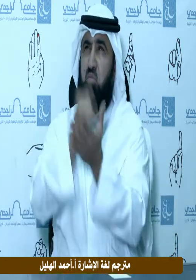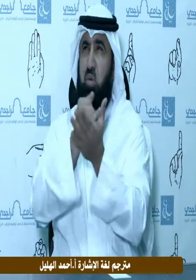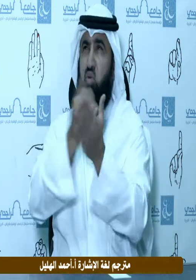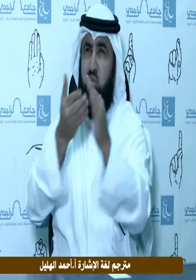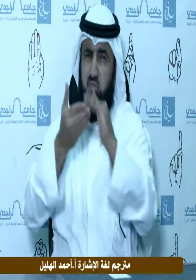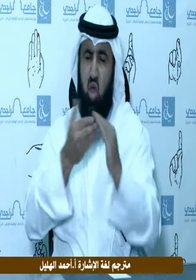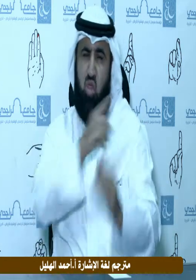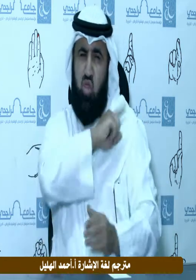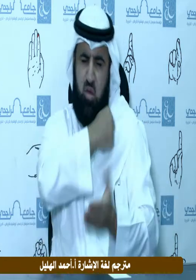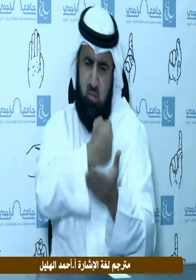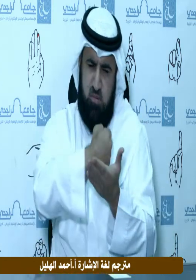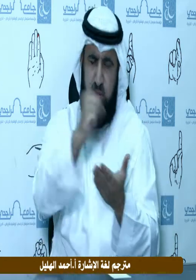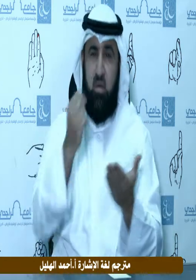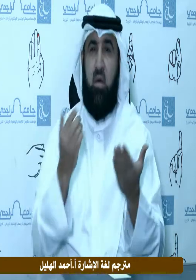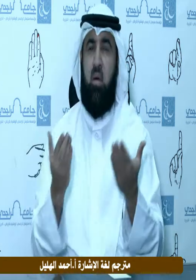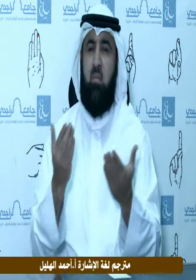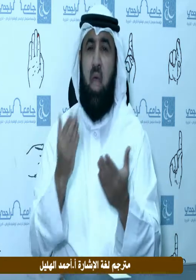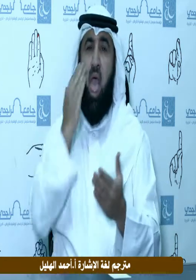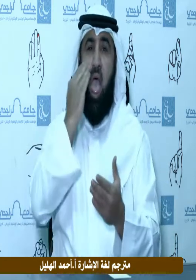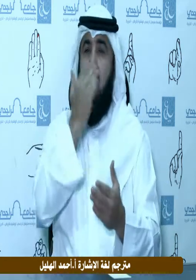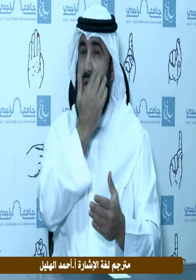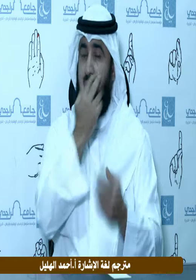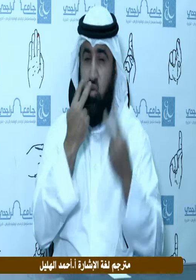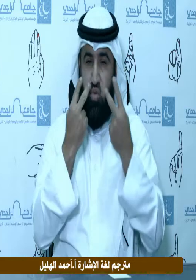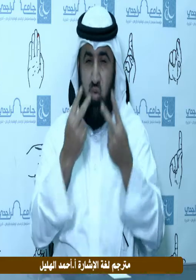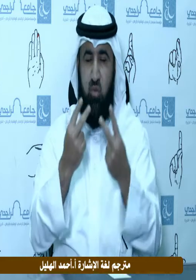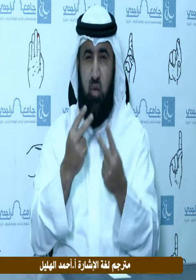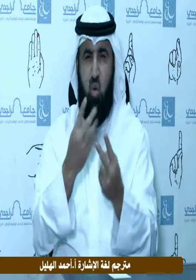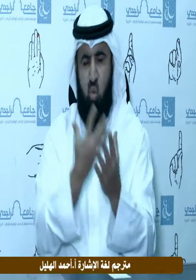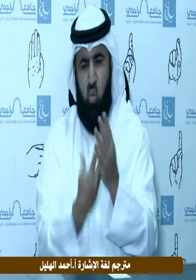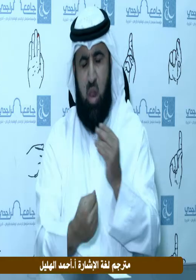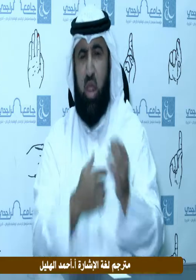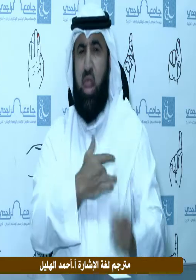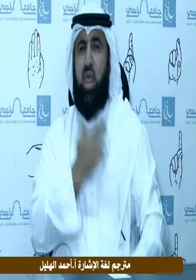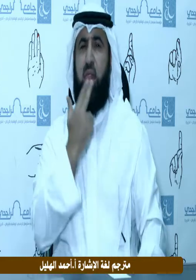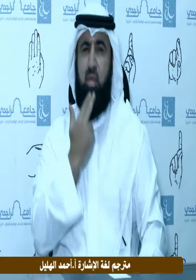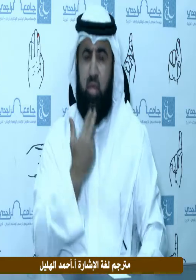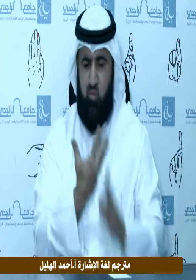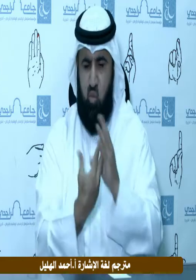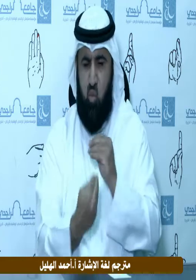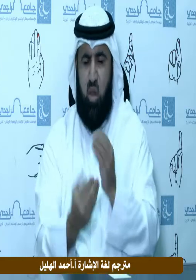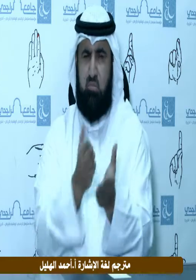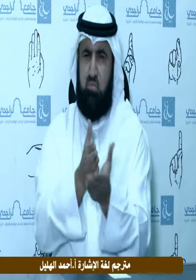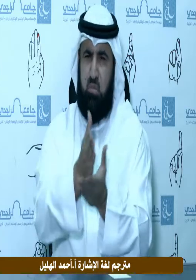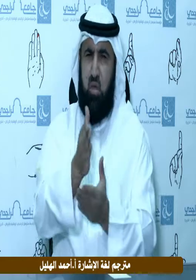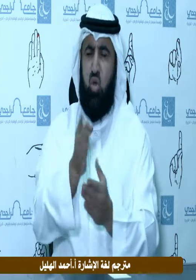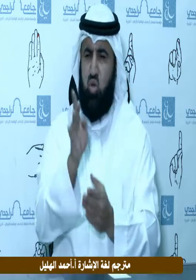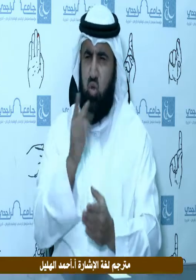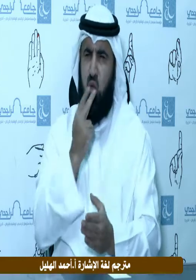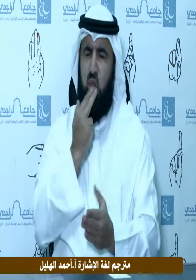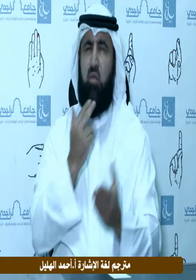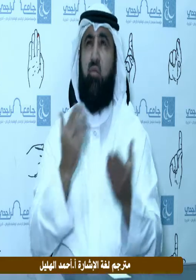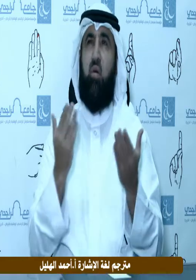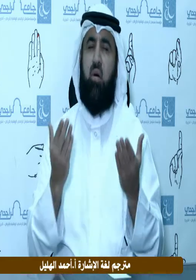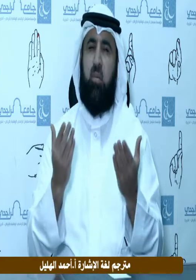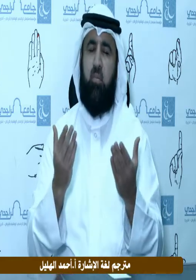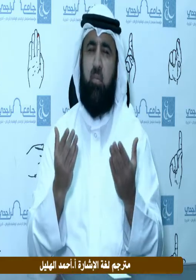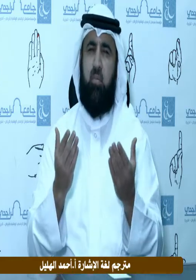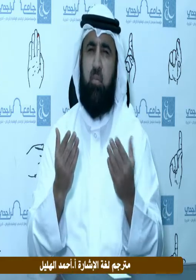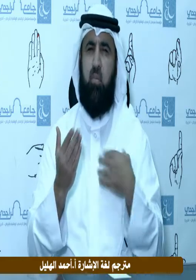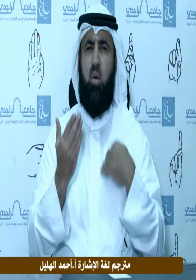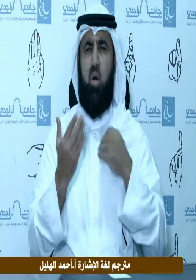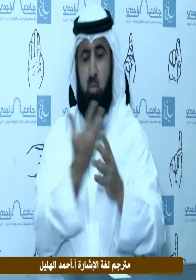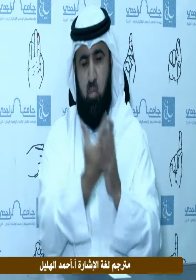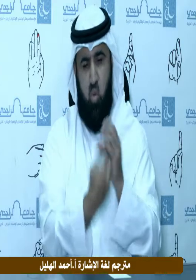واغفر ذنبنا وأقر أعيننا بصلاح نياتنا وذرياتنا وأزواجنا اللهم ارزق